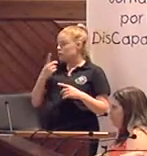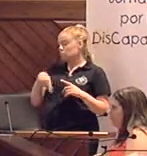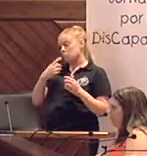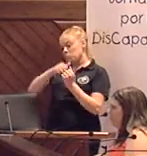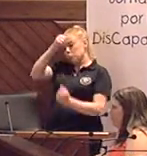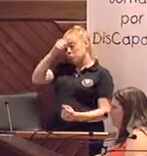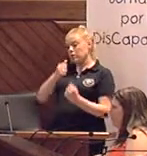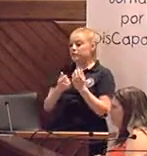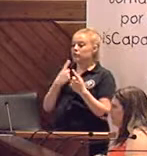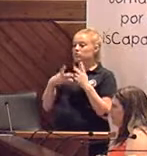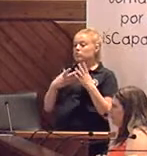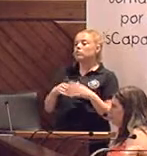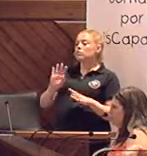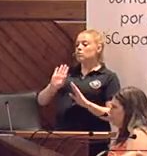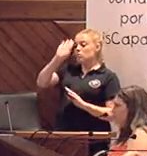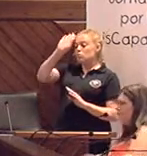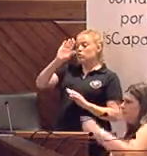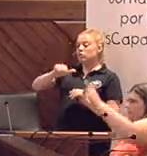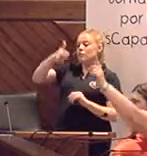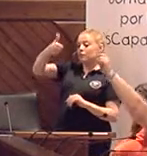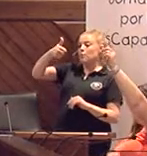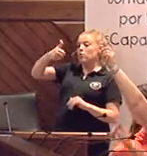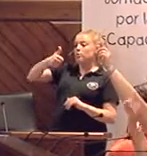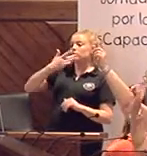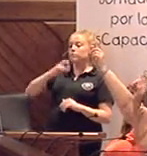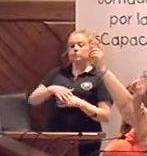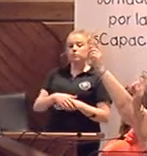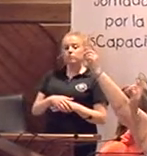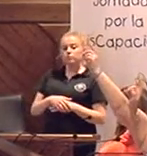el consejo. Pues voto a favor de que se apruebe el manifiesto.